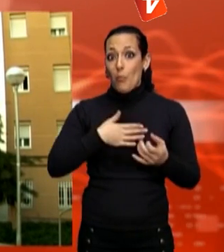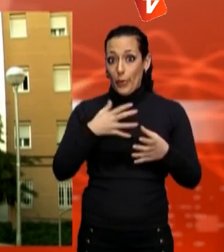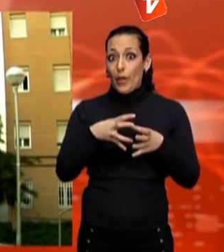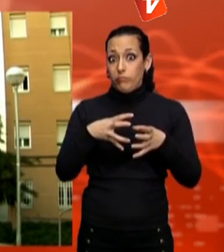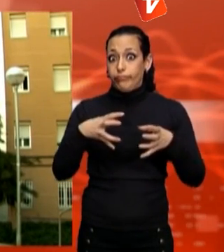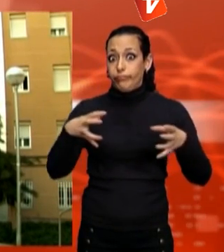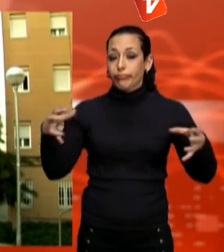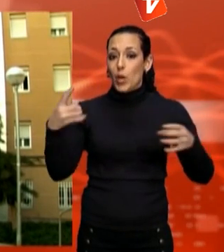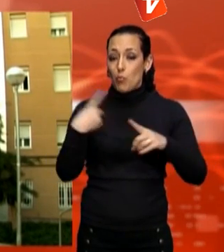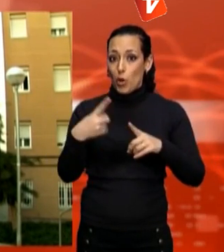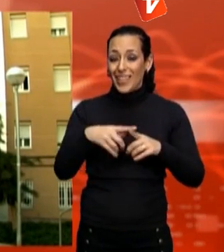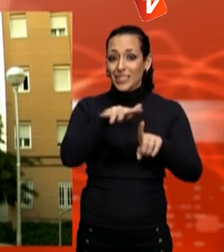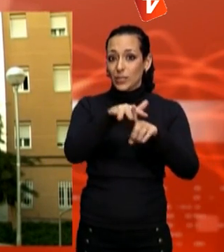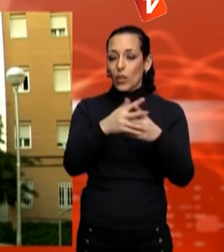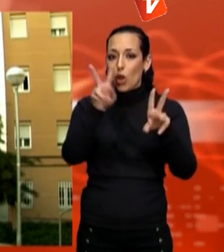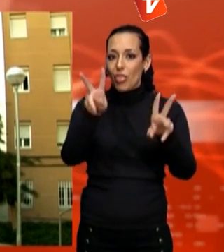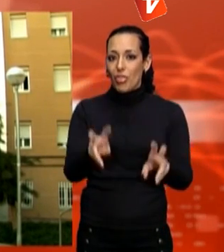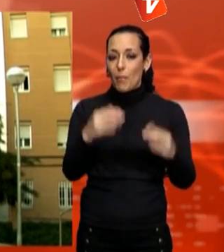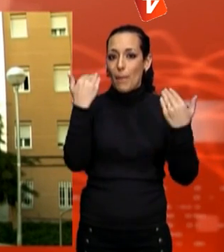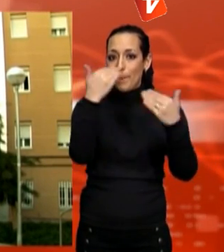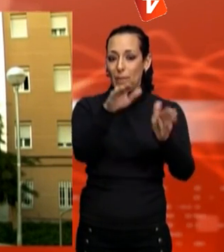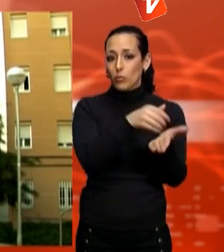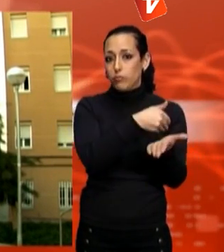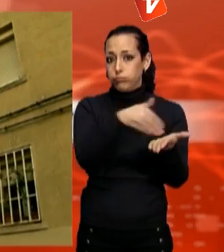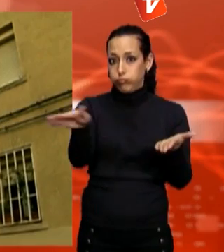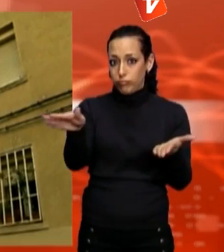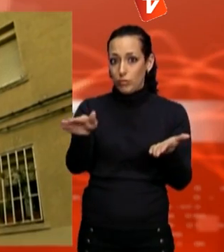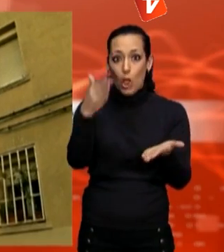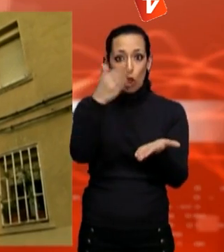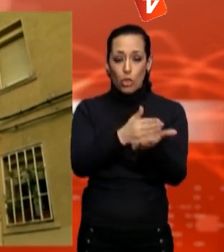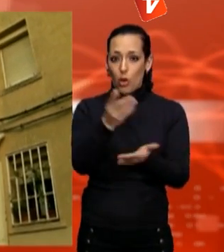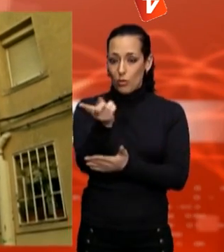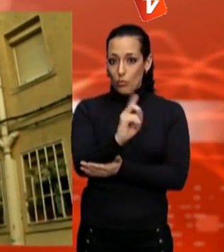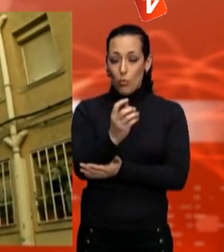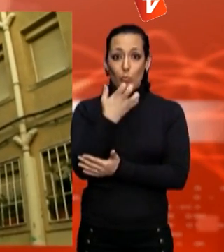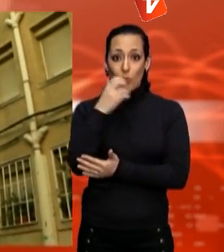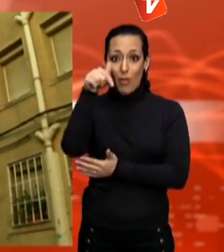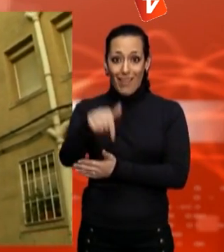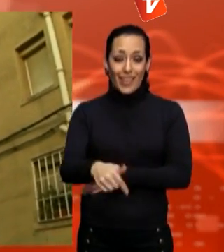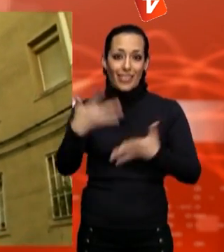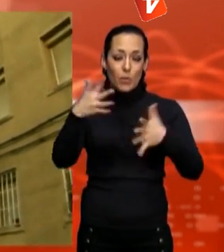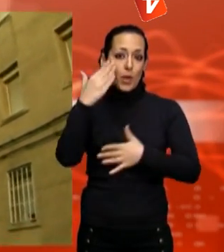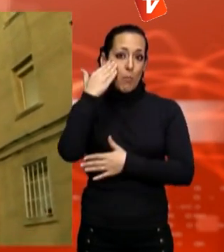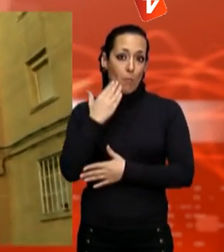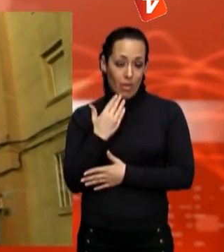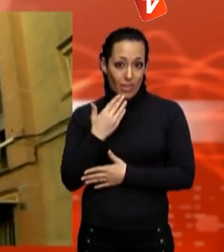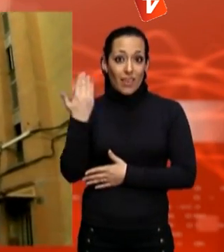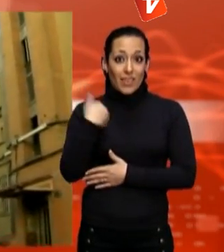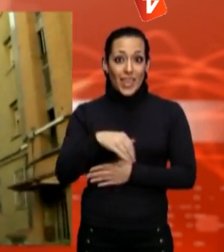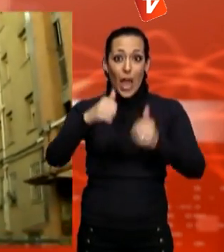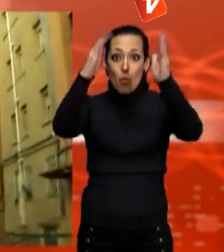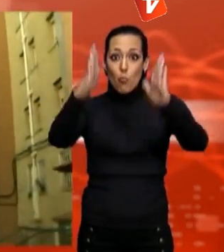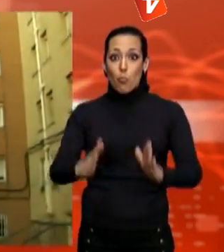desnonaments no s'aturen. Aquest divendres al matí hi havia previstos dos al bloc número 7. Una de les famílies ha